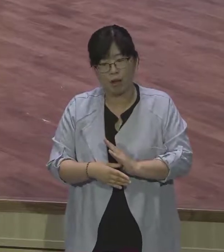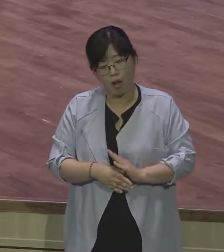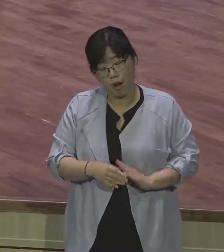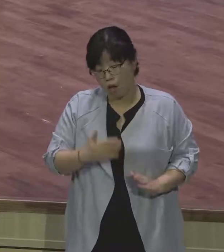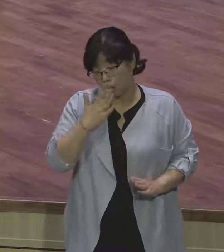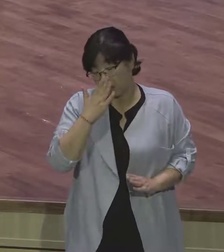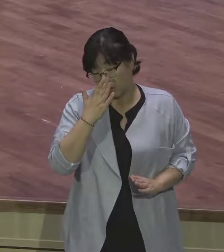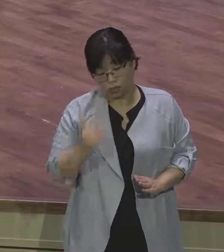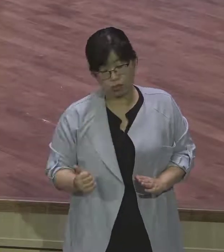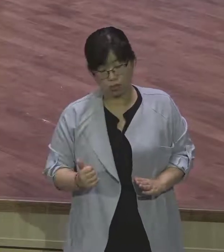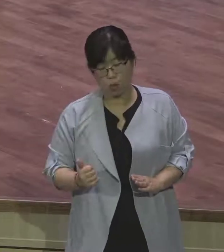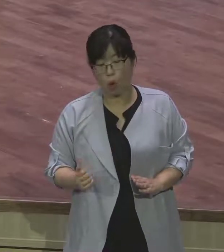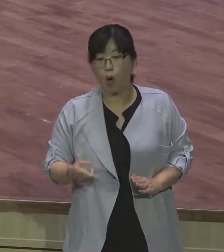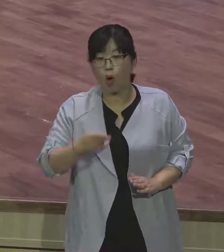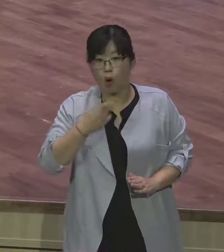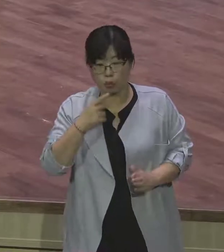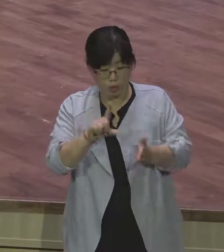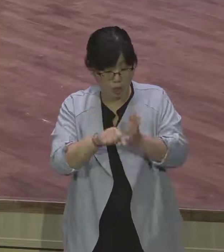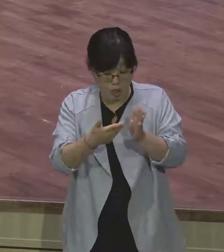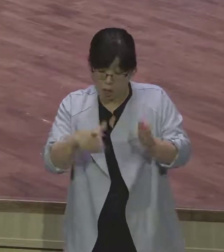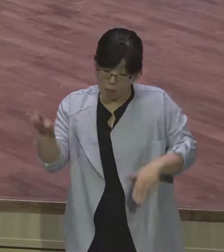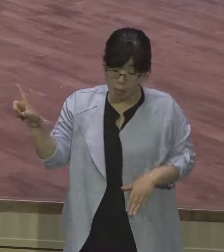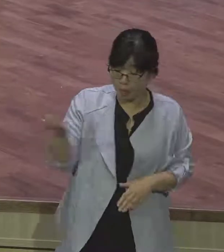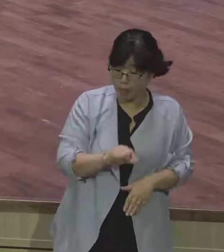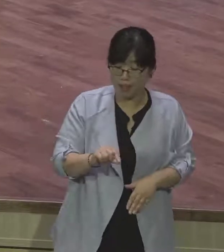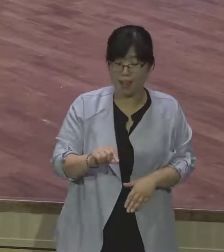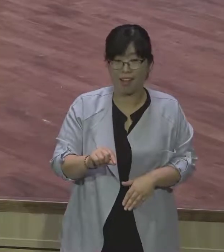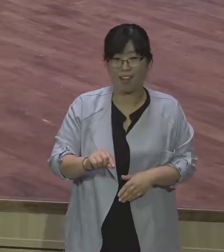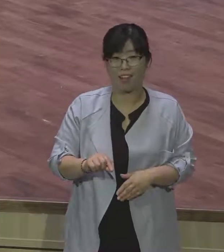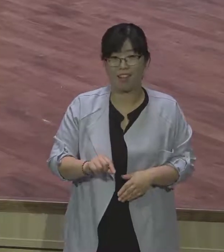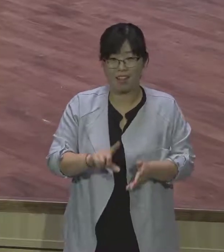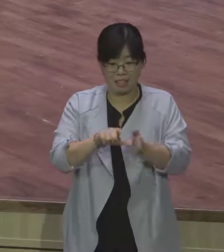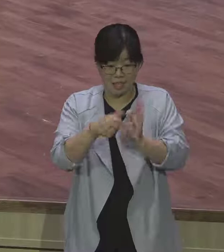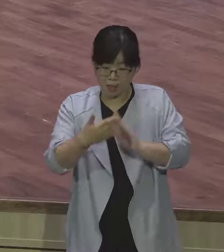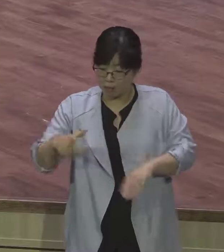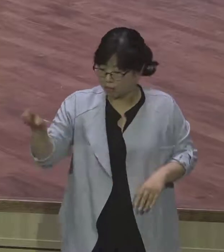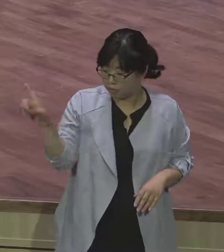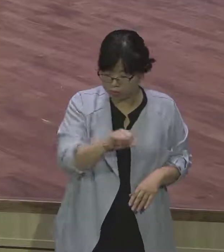며칠같이 느꼈다. 라엘과 연애하니까 7년을 7년도 긴 거 아니에요.